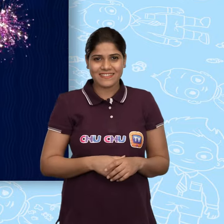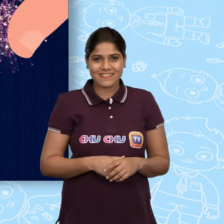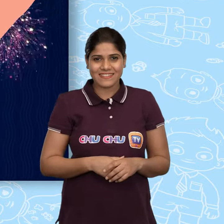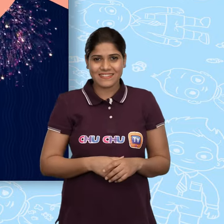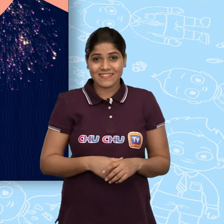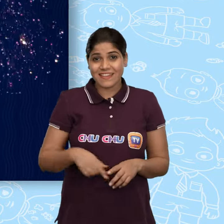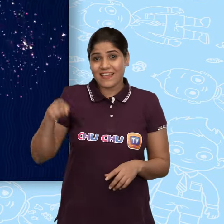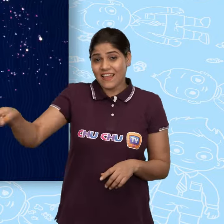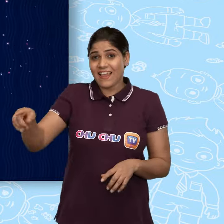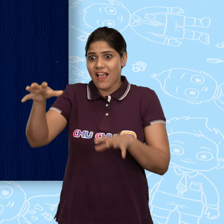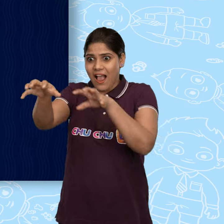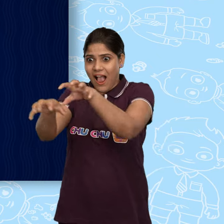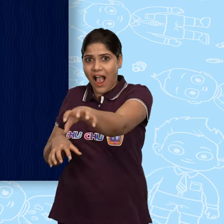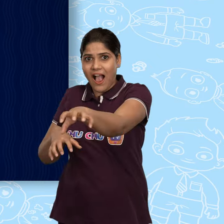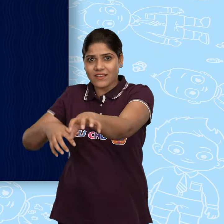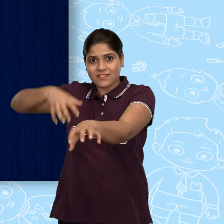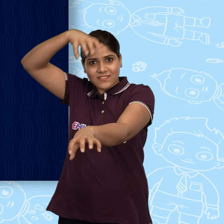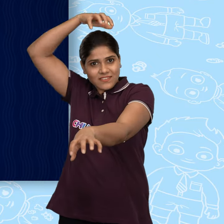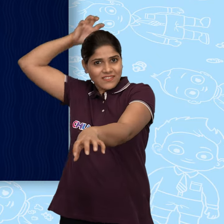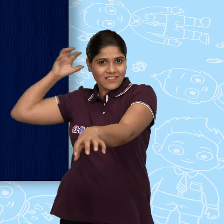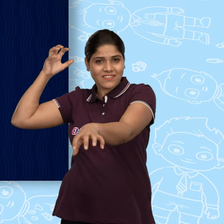ये है एक शेर